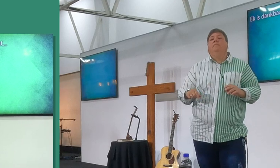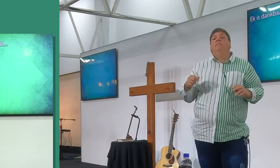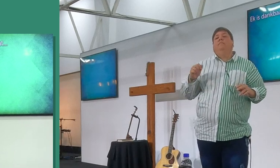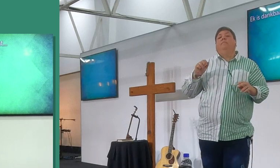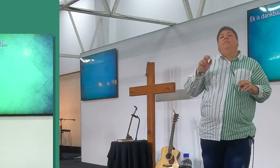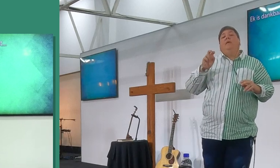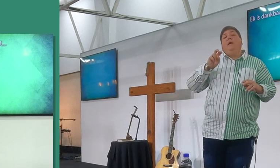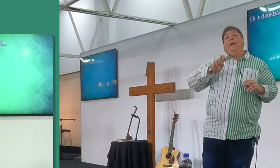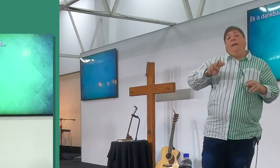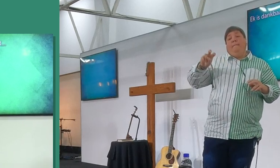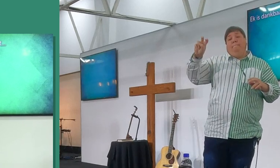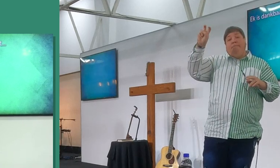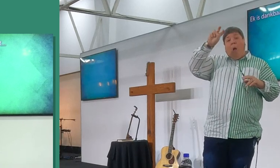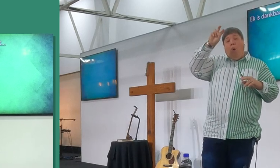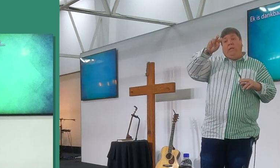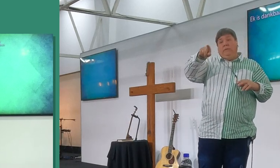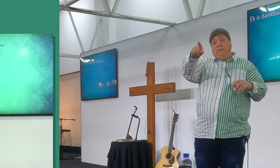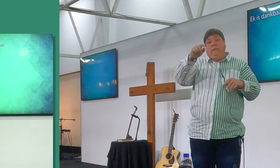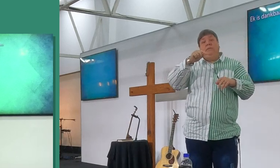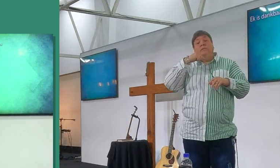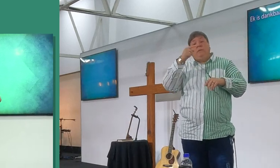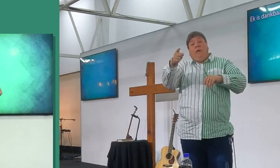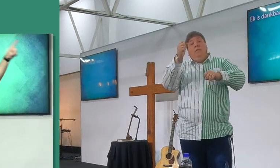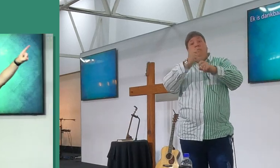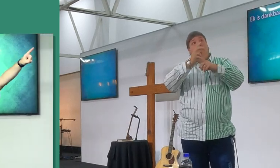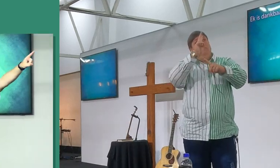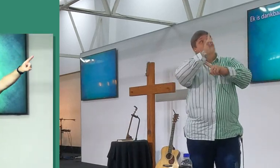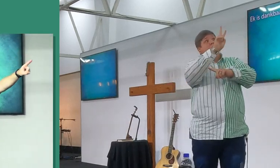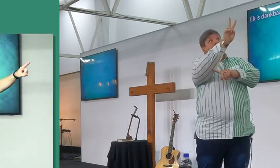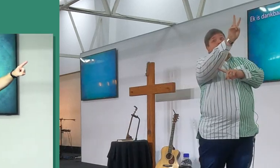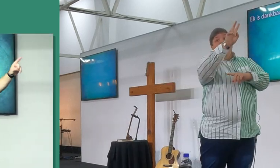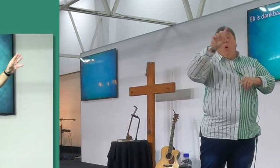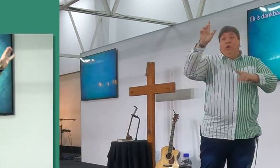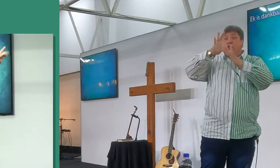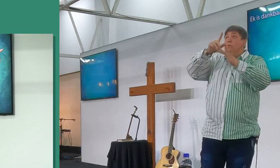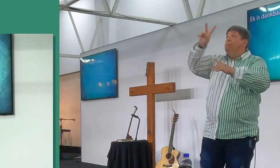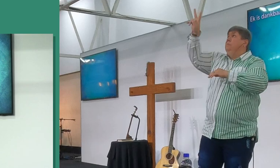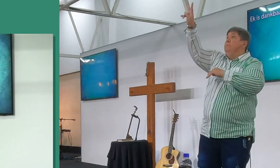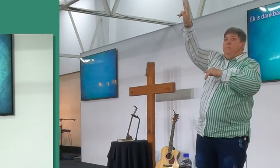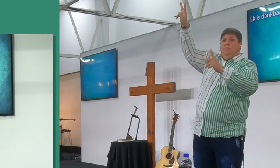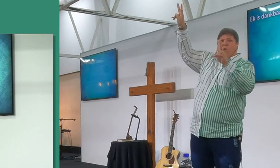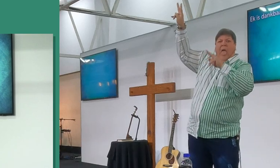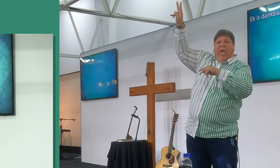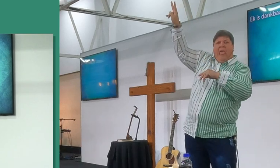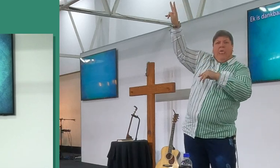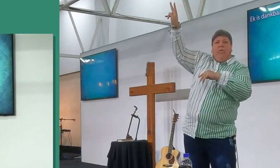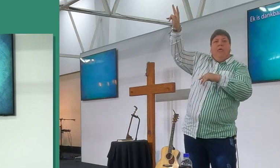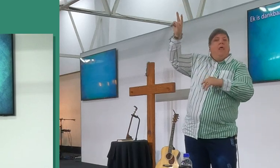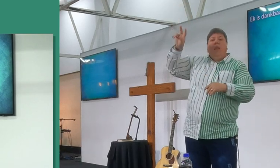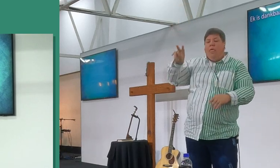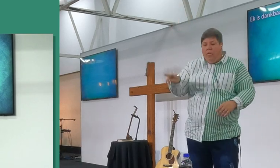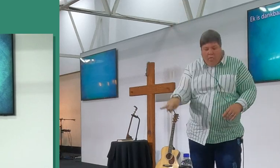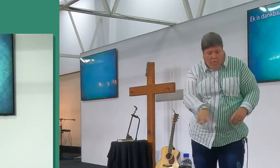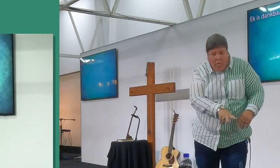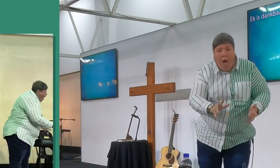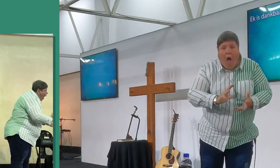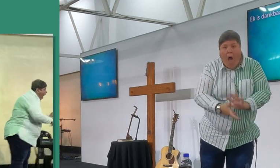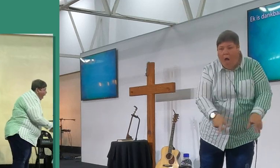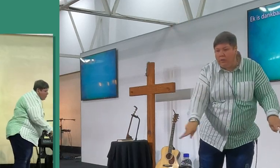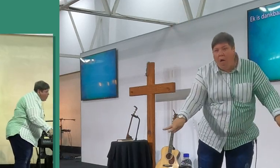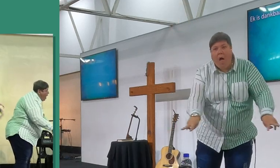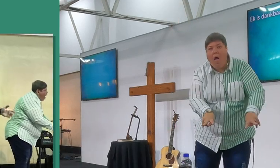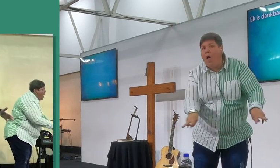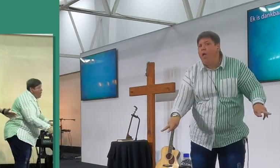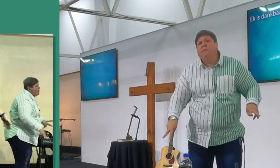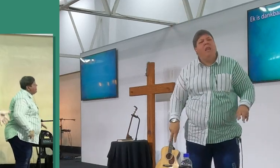dinge, daarboe, nie op die dinge, op die aarde nie, ek moet my oe vestig, waar, daarboe, sê, ge, daarboe, so, ek moet die aksie neem, hier is iets